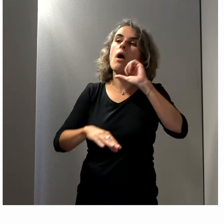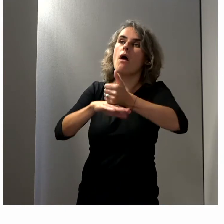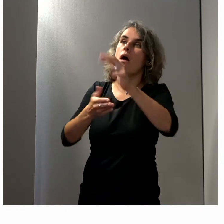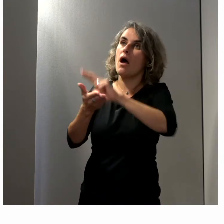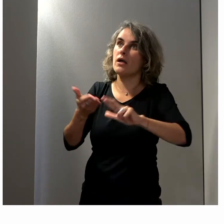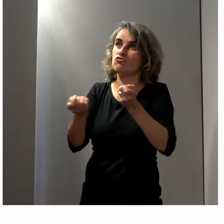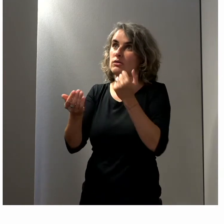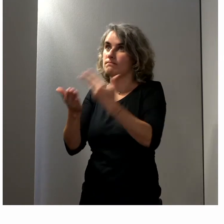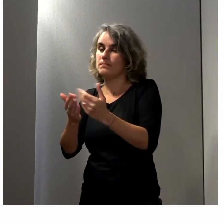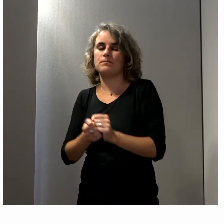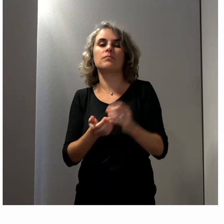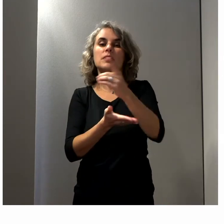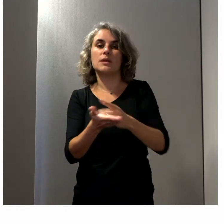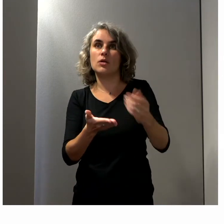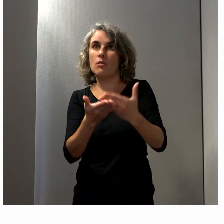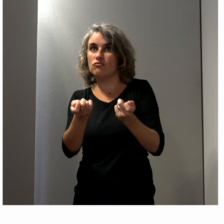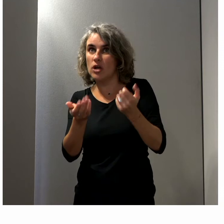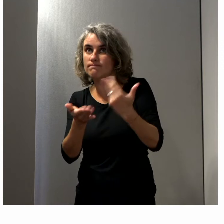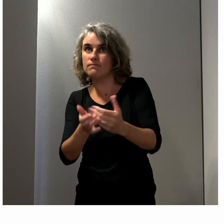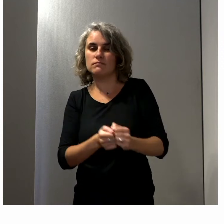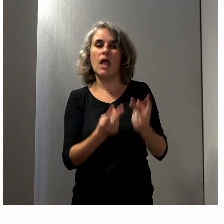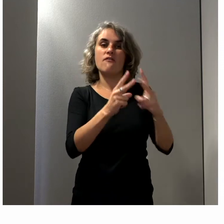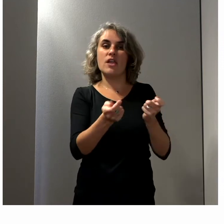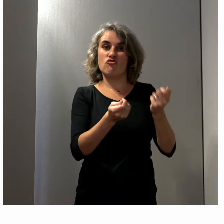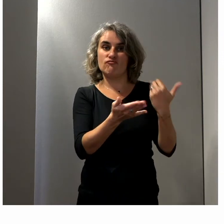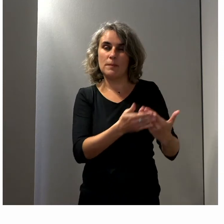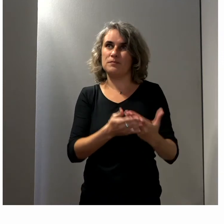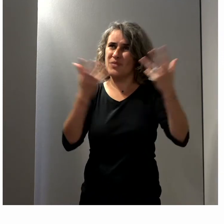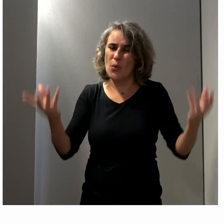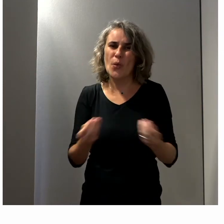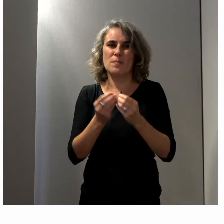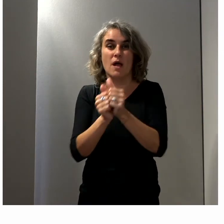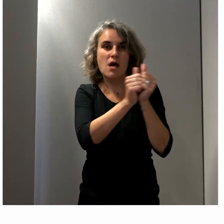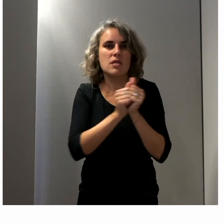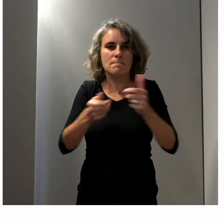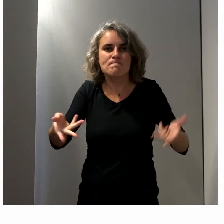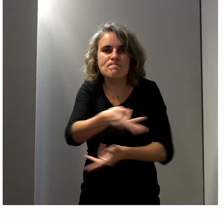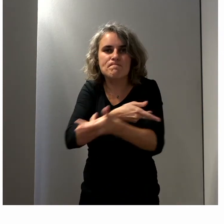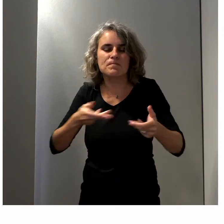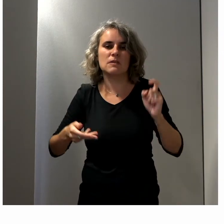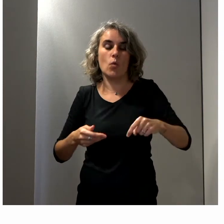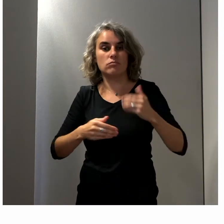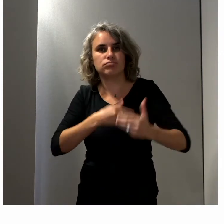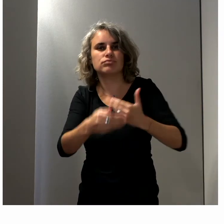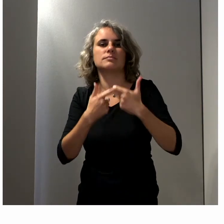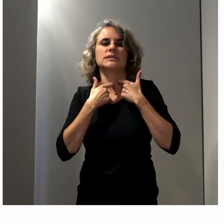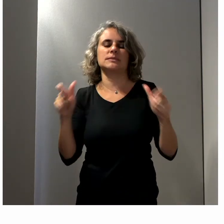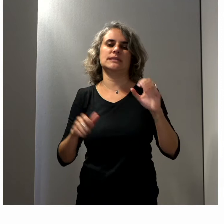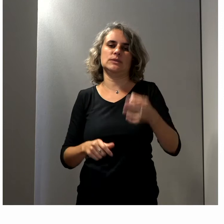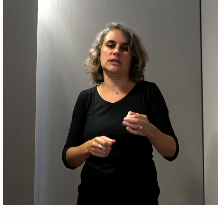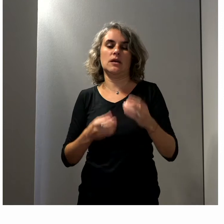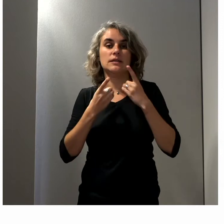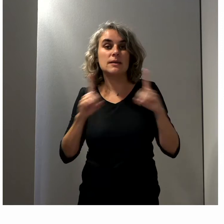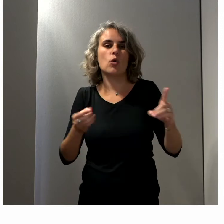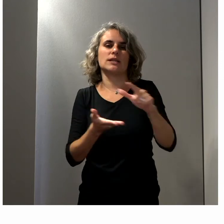celles du département, celles des municipalités et je pense que si on veut rendre effectif notre souhait d'améliorer cette